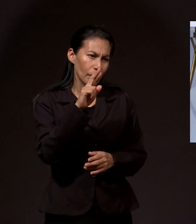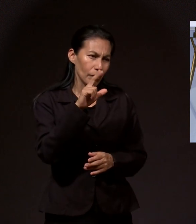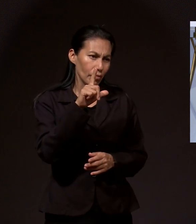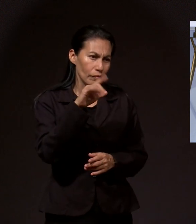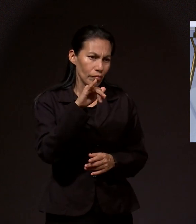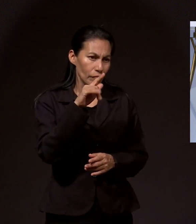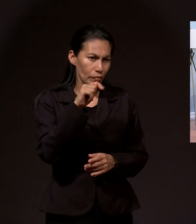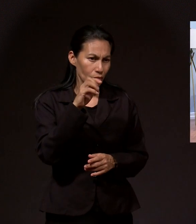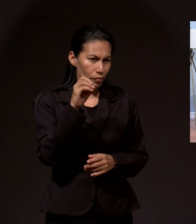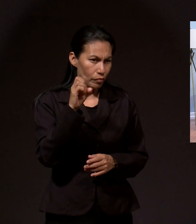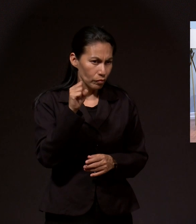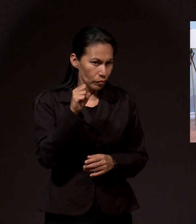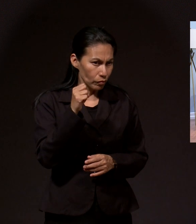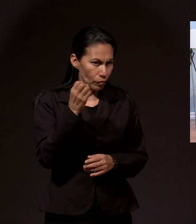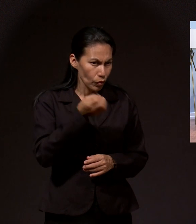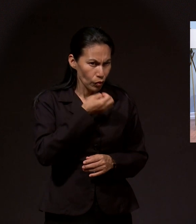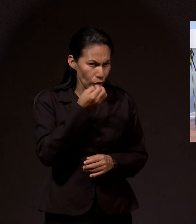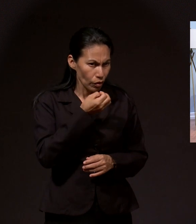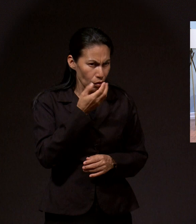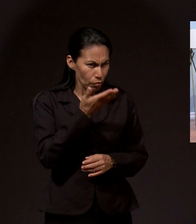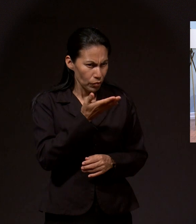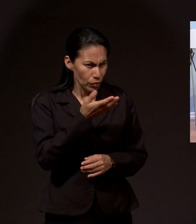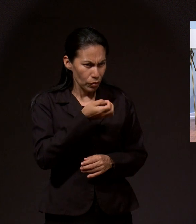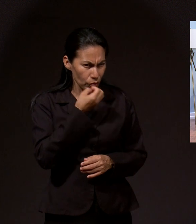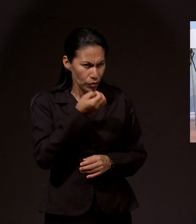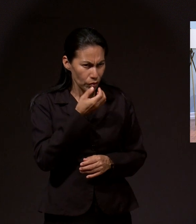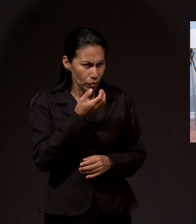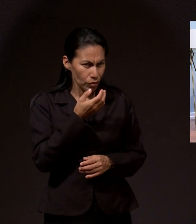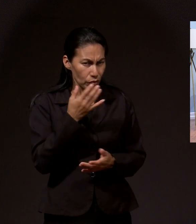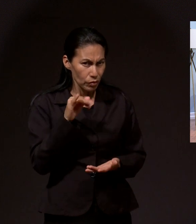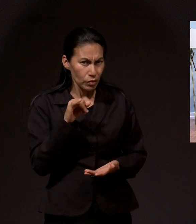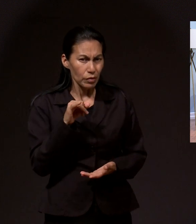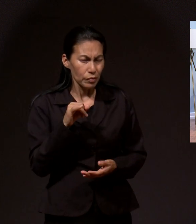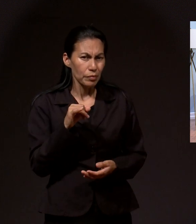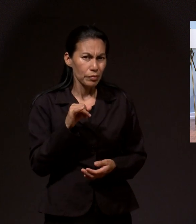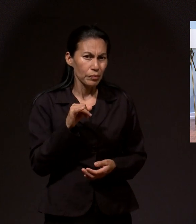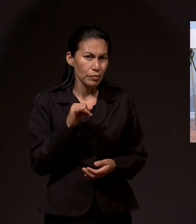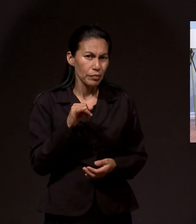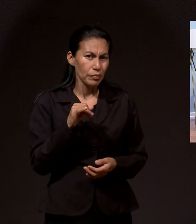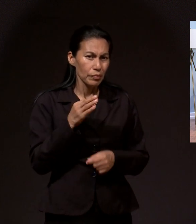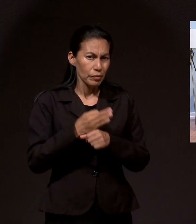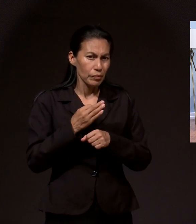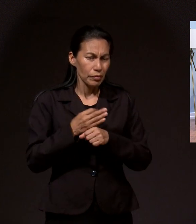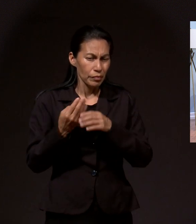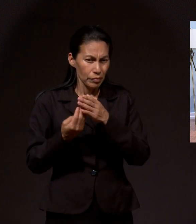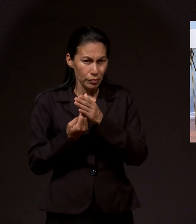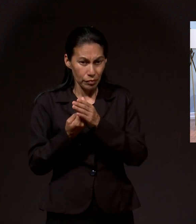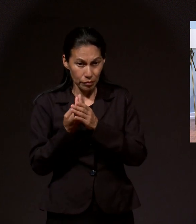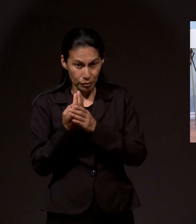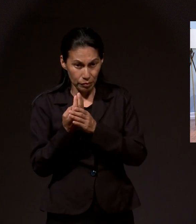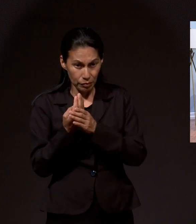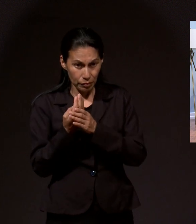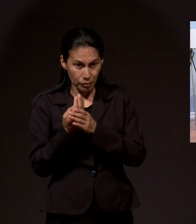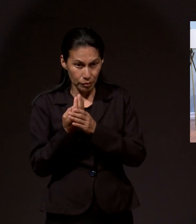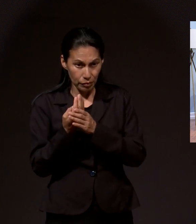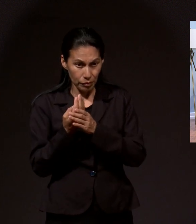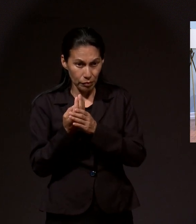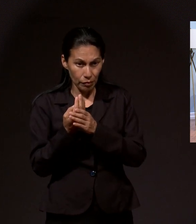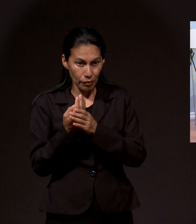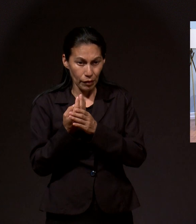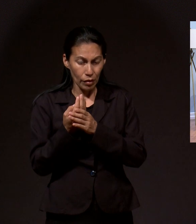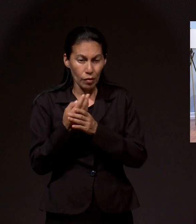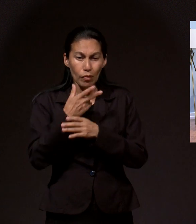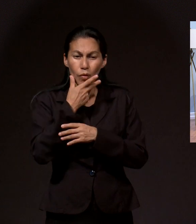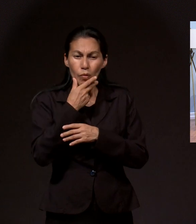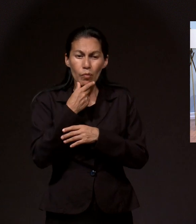Carlitos. Creo que ustedes tenían también un pedido de oración. Sí, sí. Esta mañana fuimos a